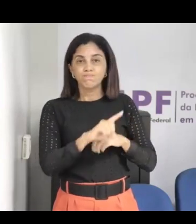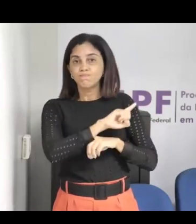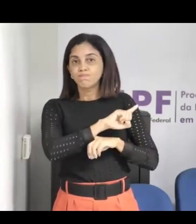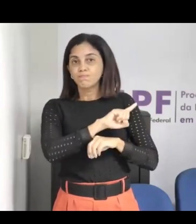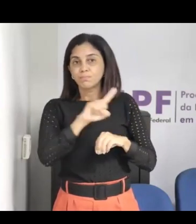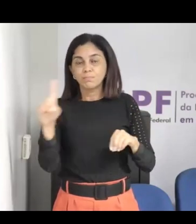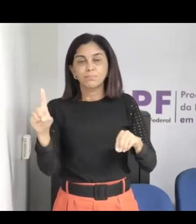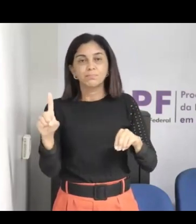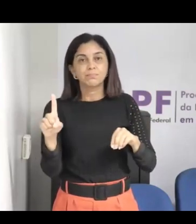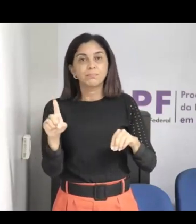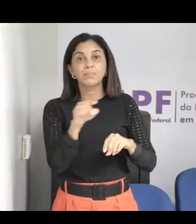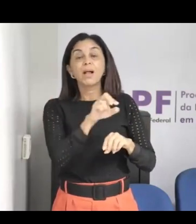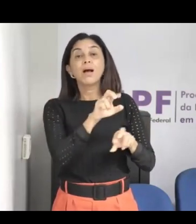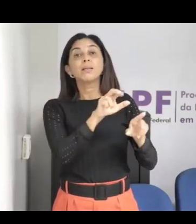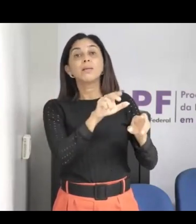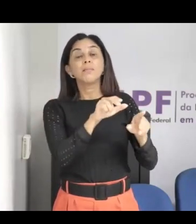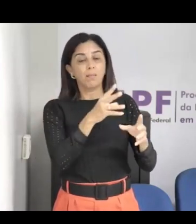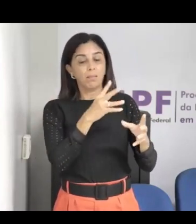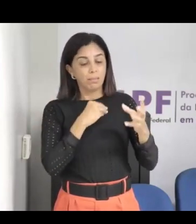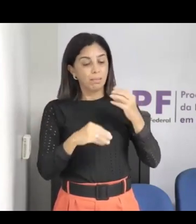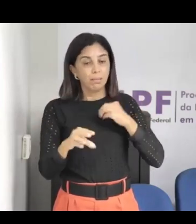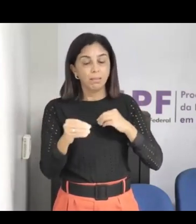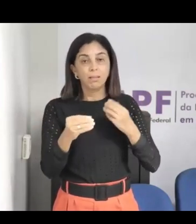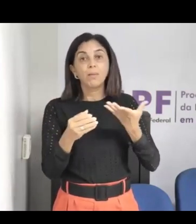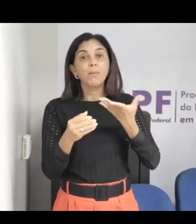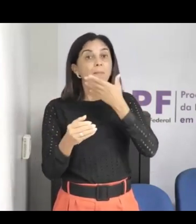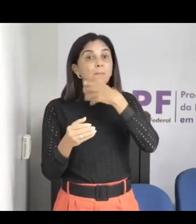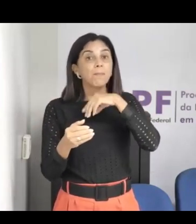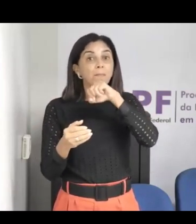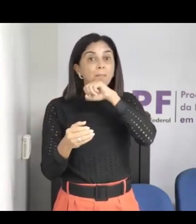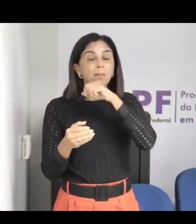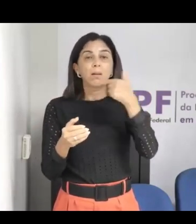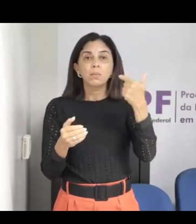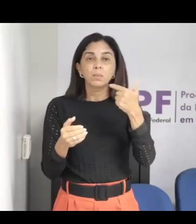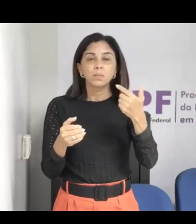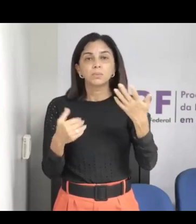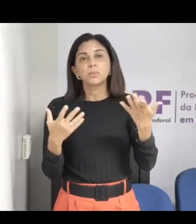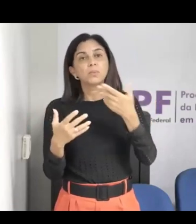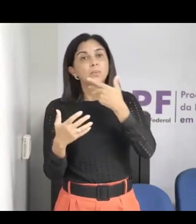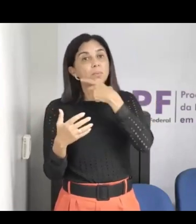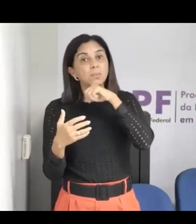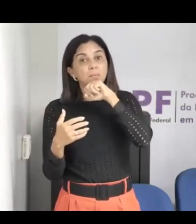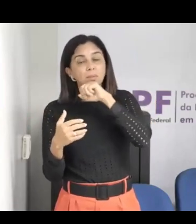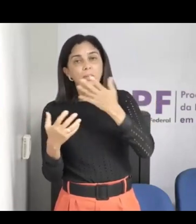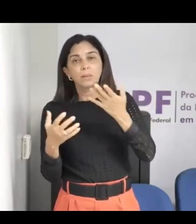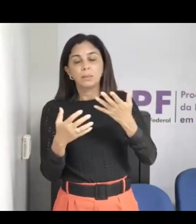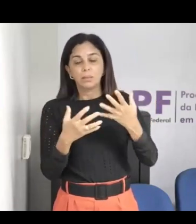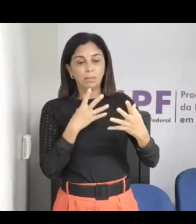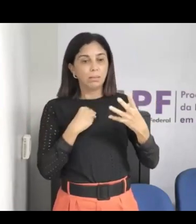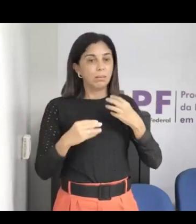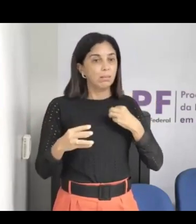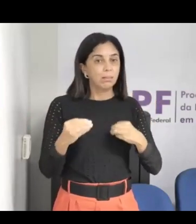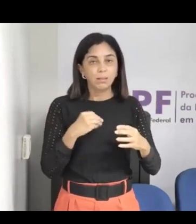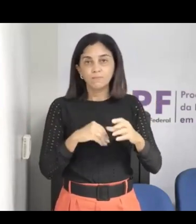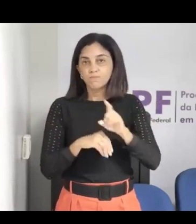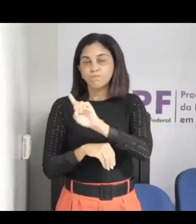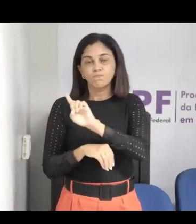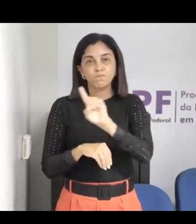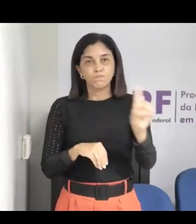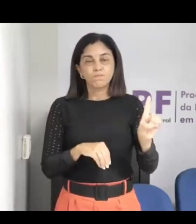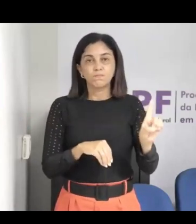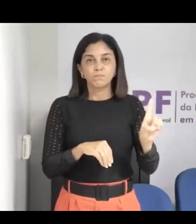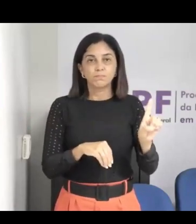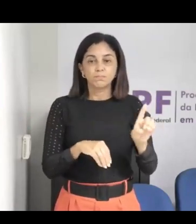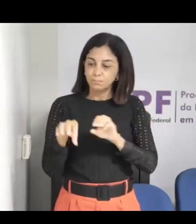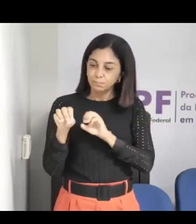para o tio, para o pai, para o padrasto, e aprendeu a gritar, e aprendeu a sair correndo, e principalmente,